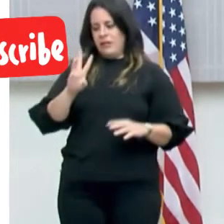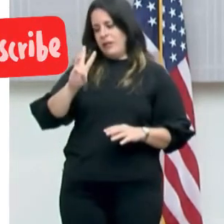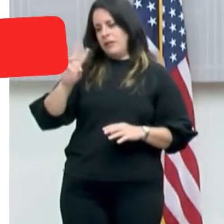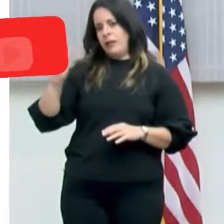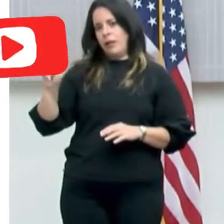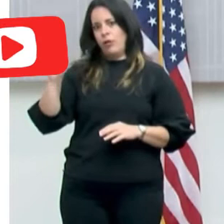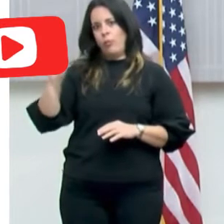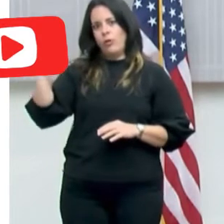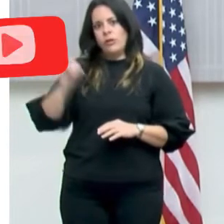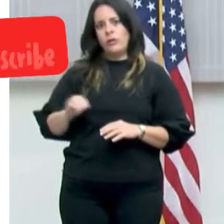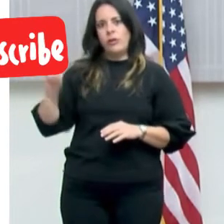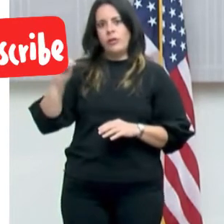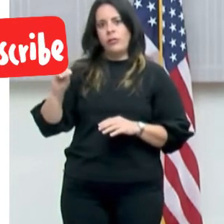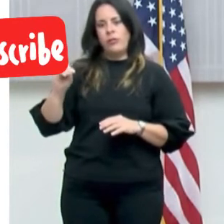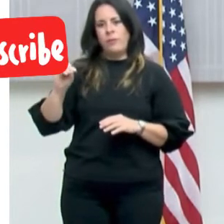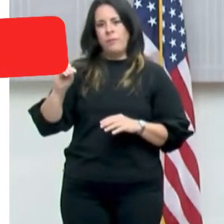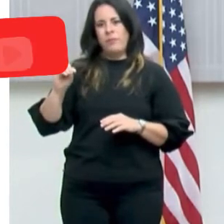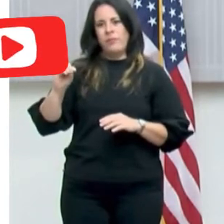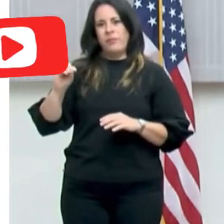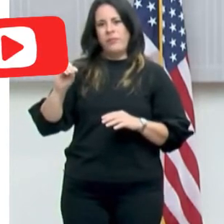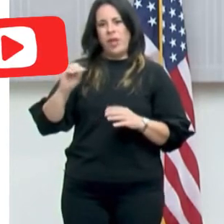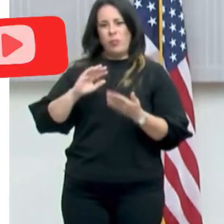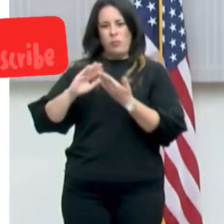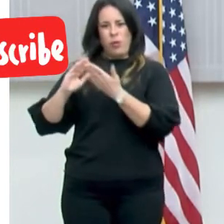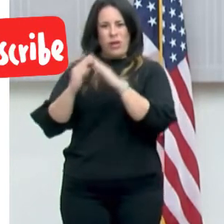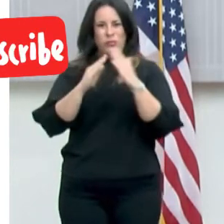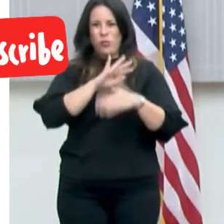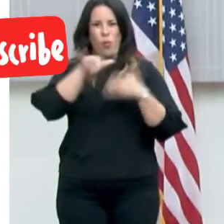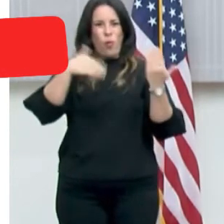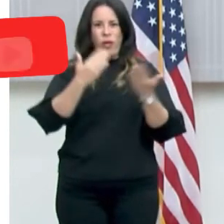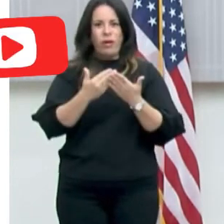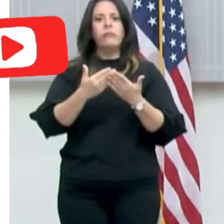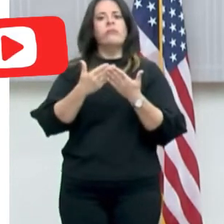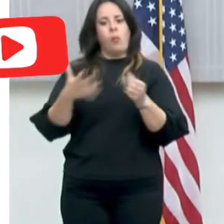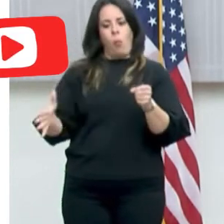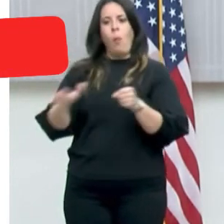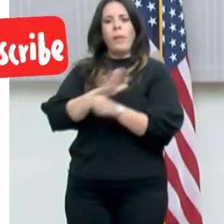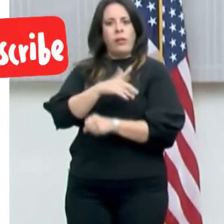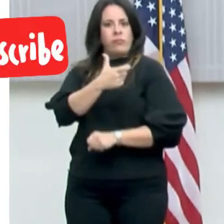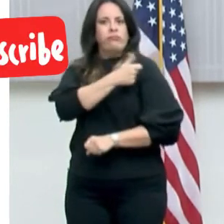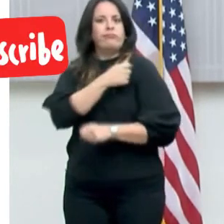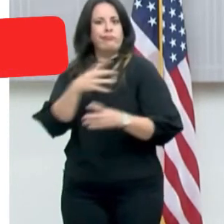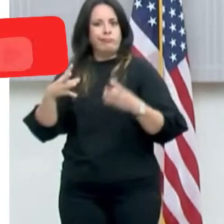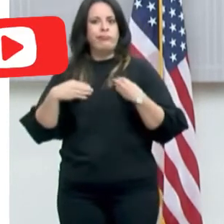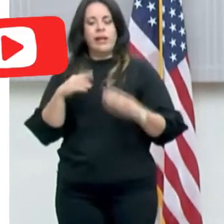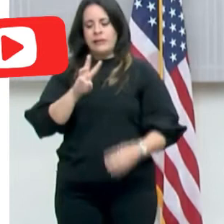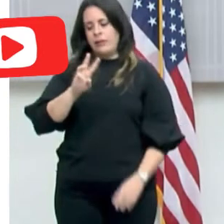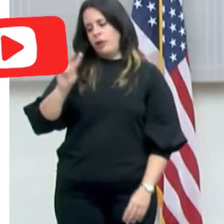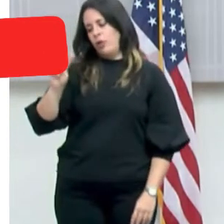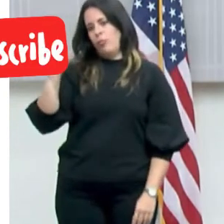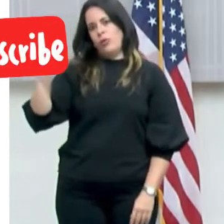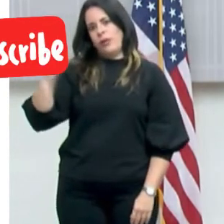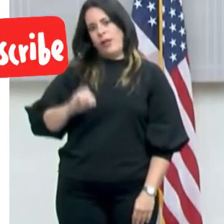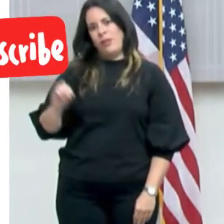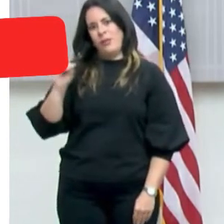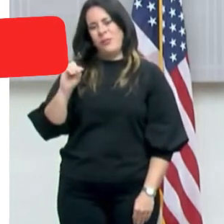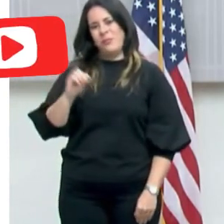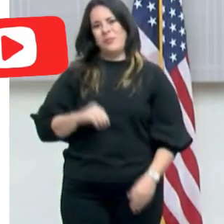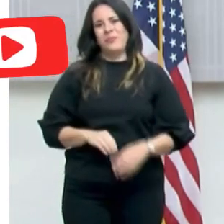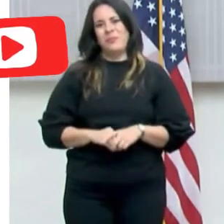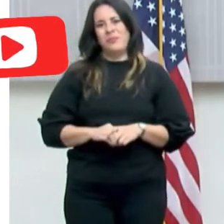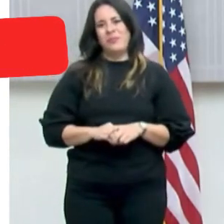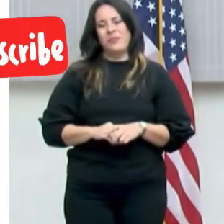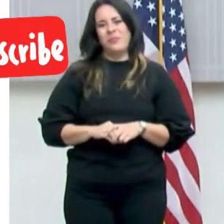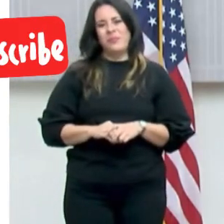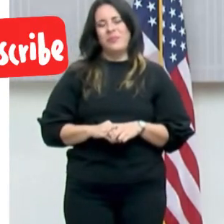% de toda la población vacunada totalmente. ¿Ok? 62%. Y cuando